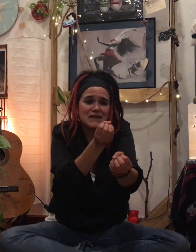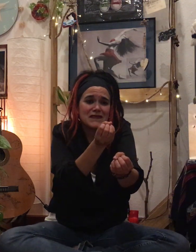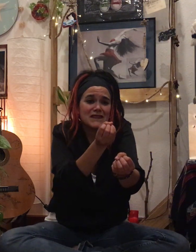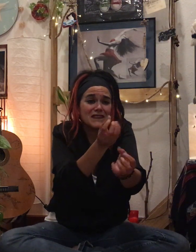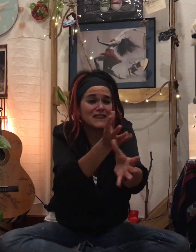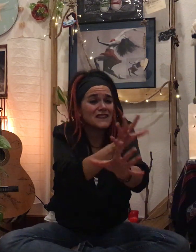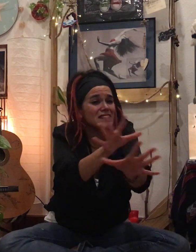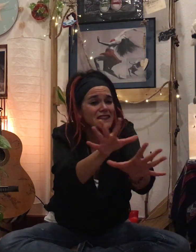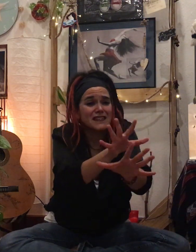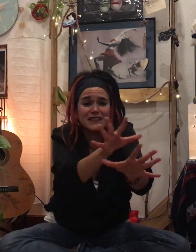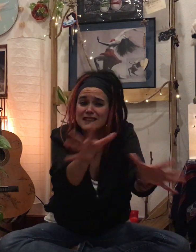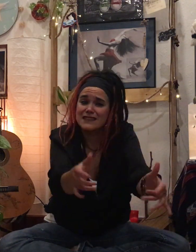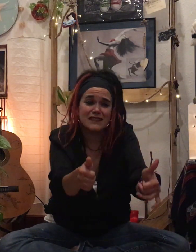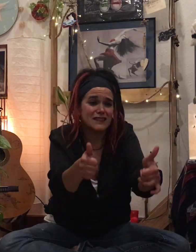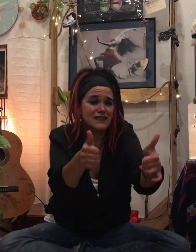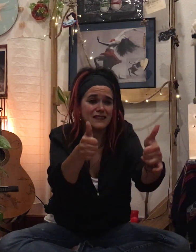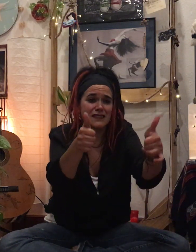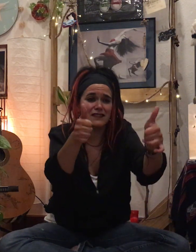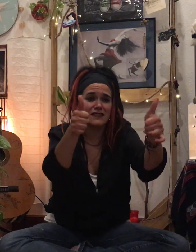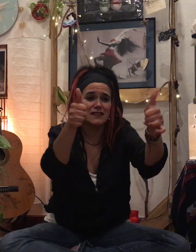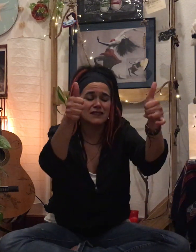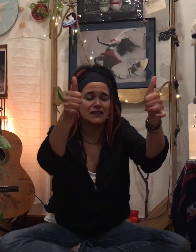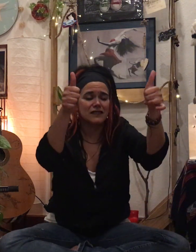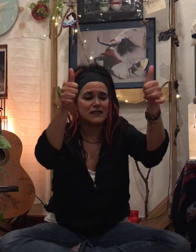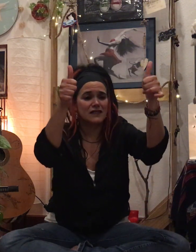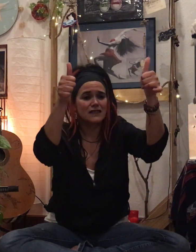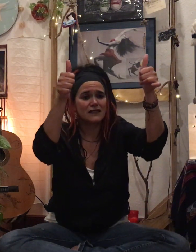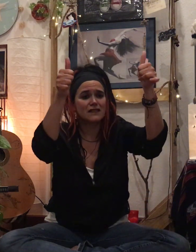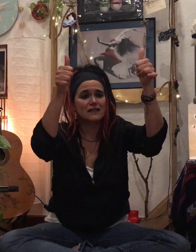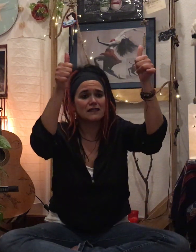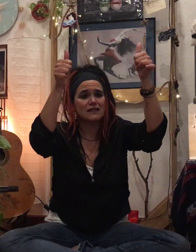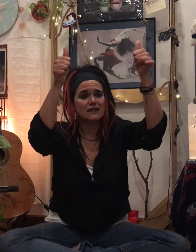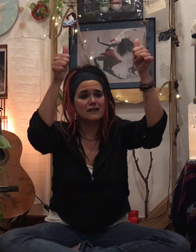Nada más Nada más